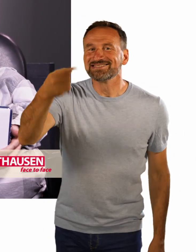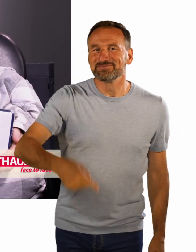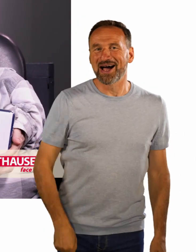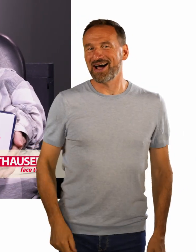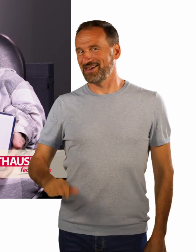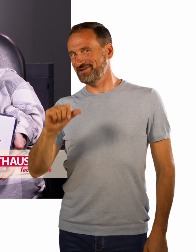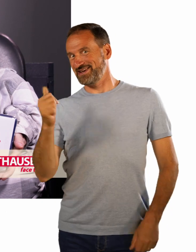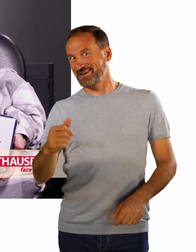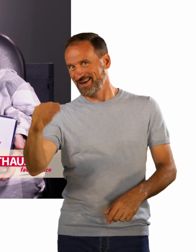Krauthausen fest zu fest.